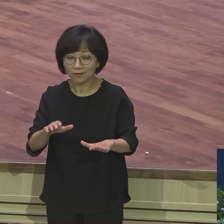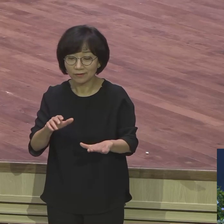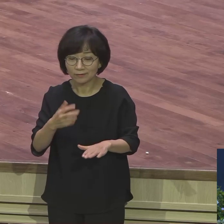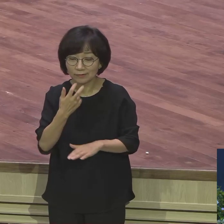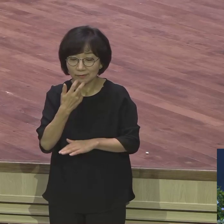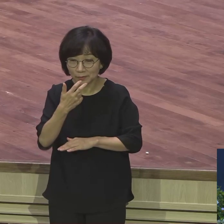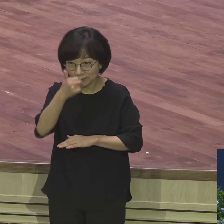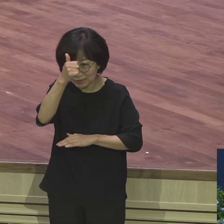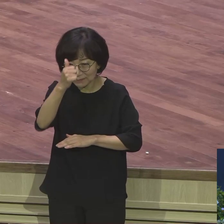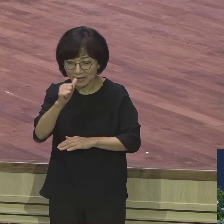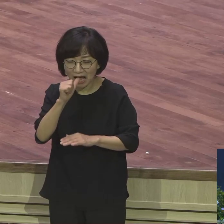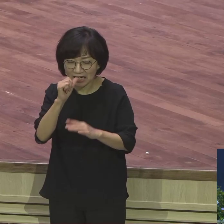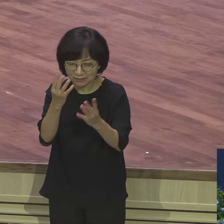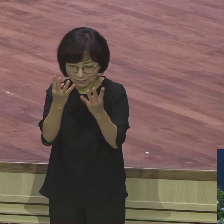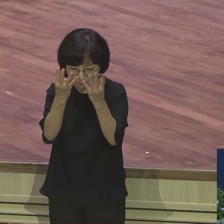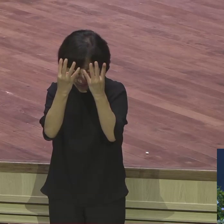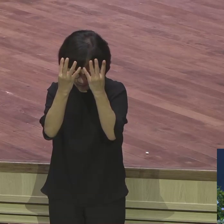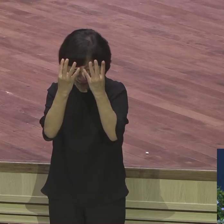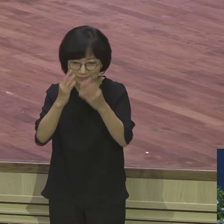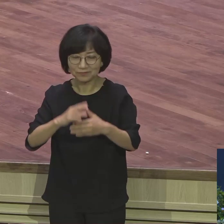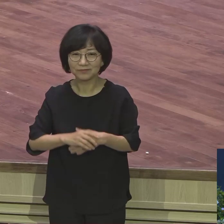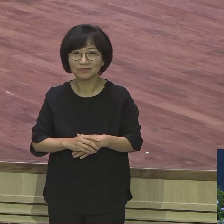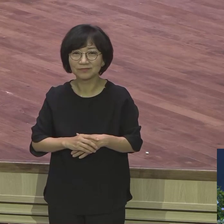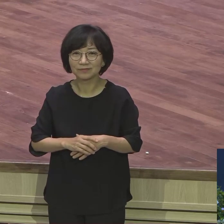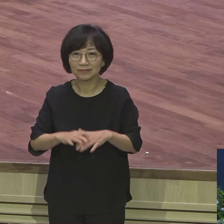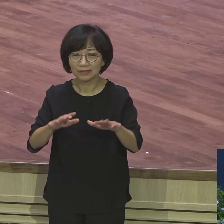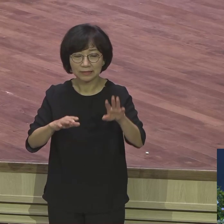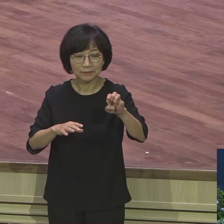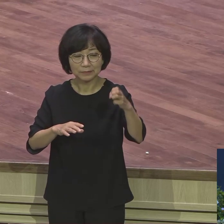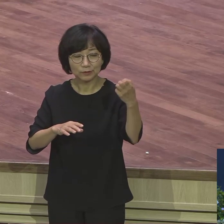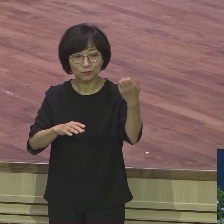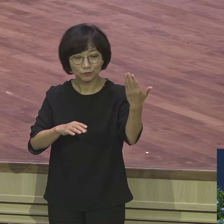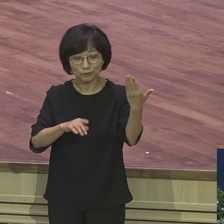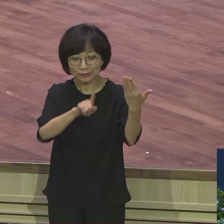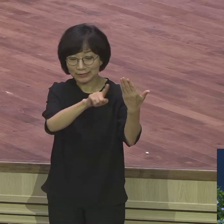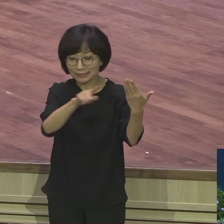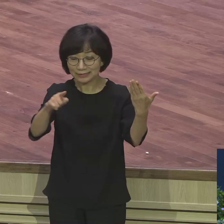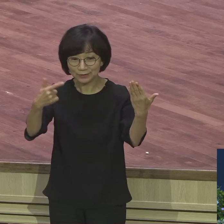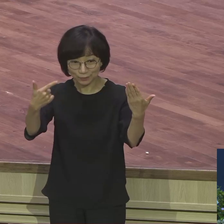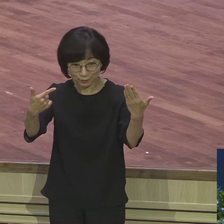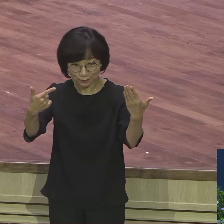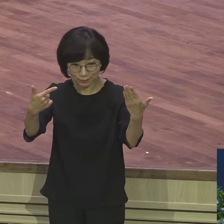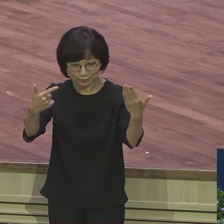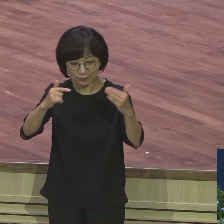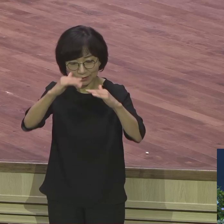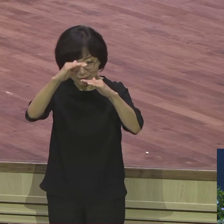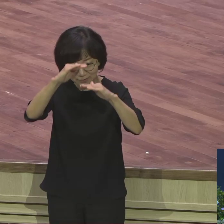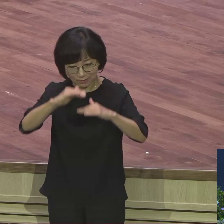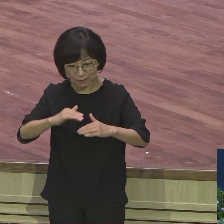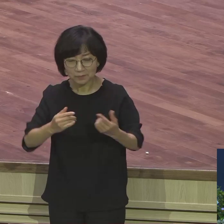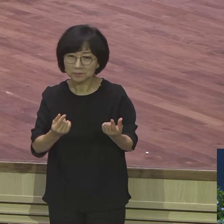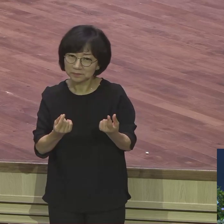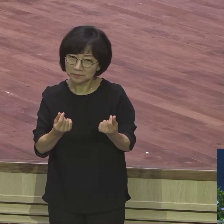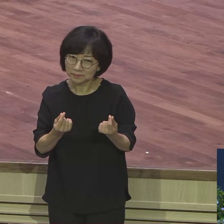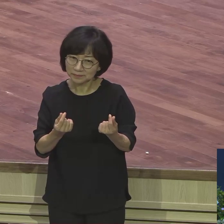장면 이 본문의 1절에서 6절 노예성 하는 내용과 거의 흡사합니다 하나님께서